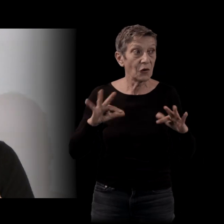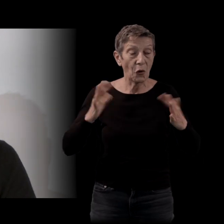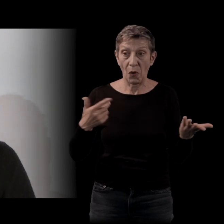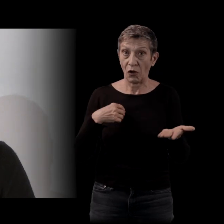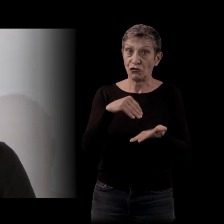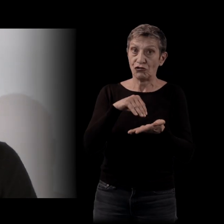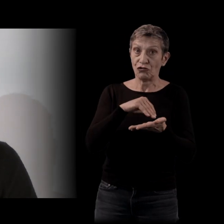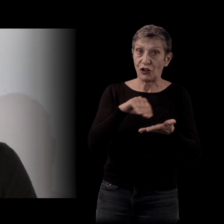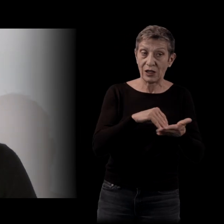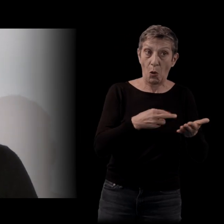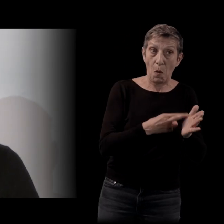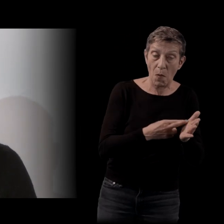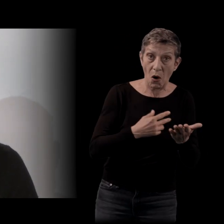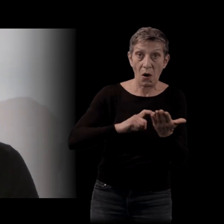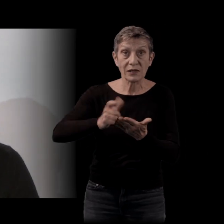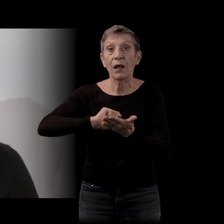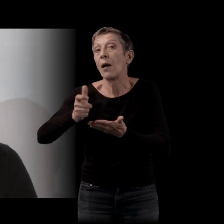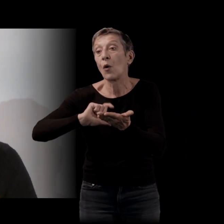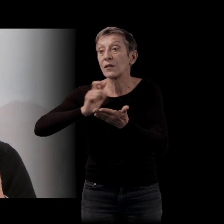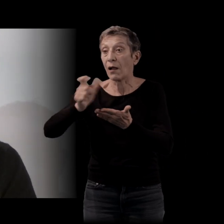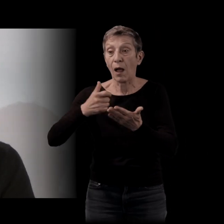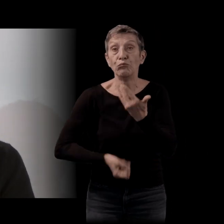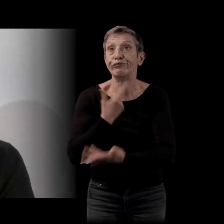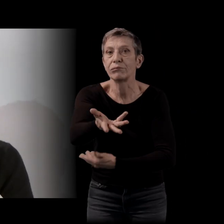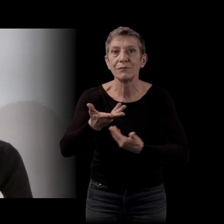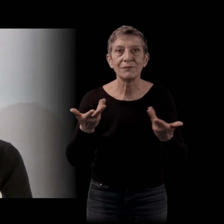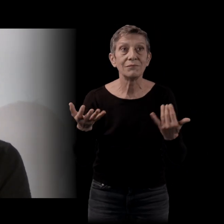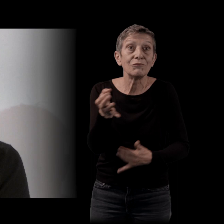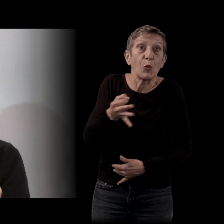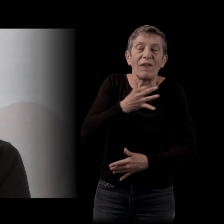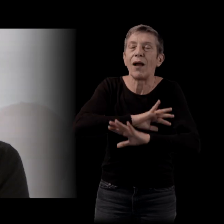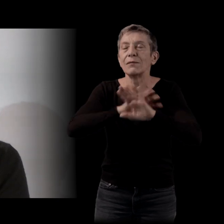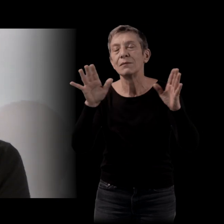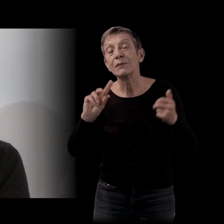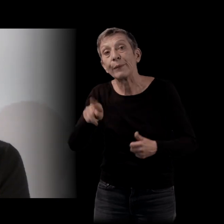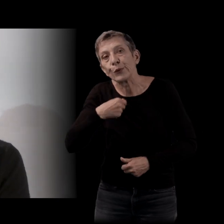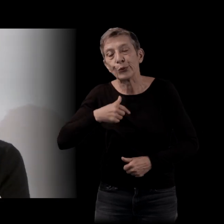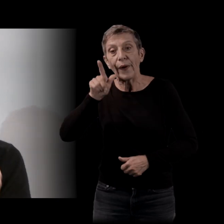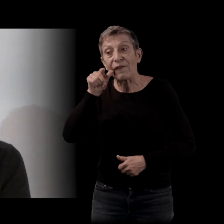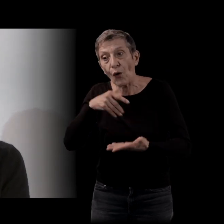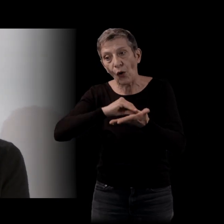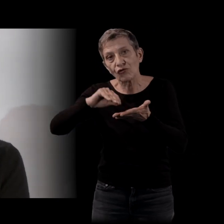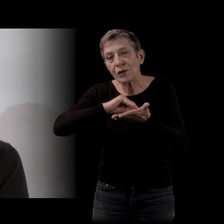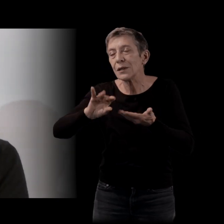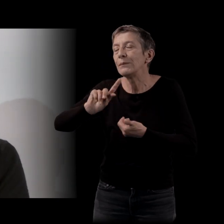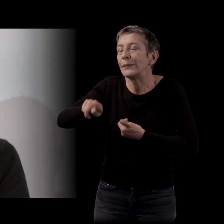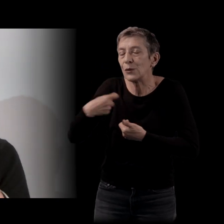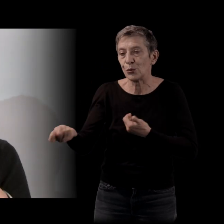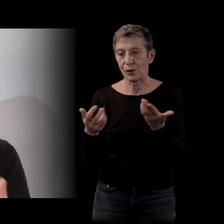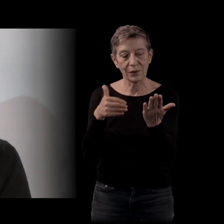Les posts sur Instagram, ça sort de moi tout seul. Alors je ne dis pas que je ne fais pas un effort d'écriture dedans, c'est quand même écrit, mais c'est